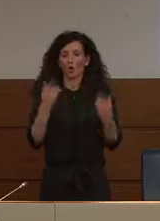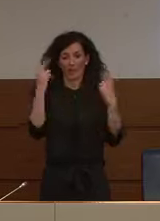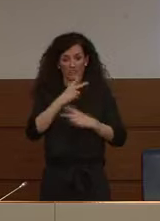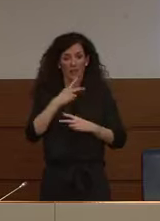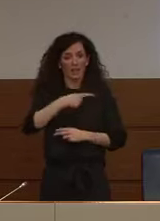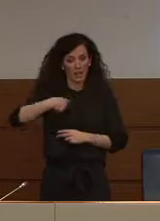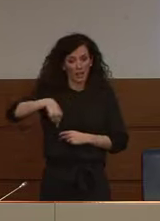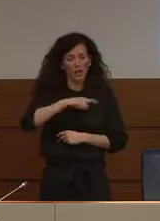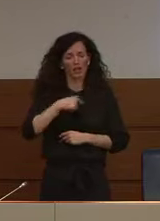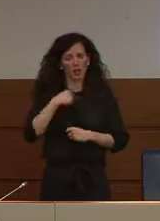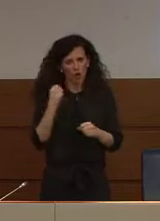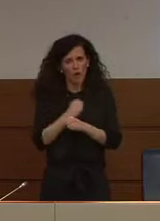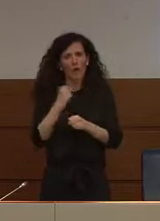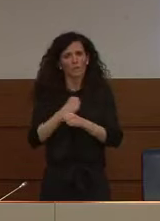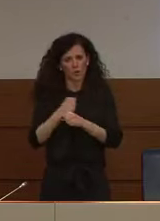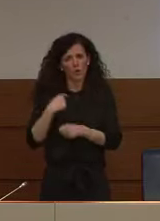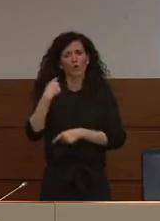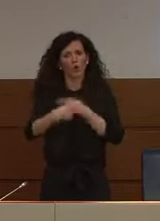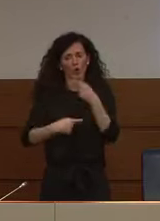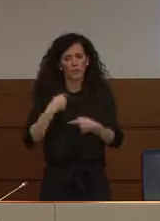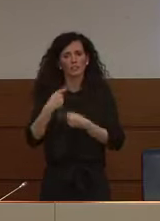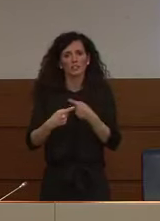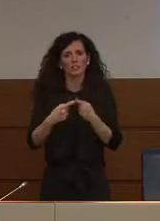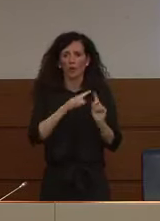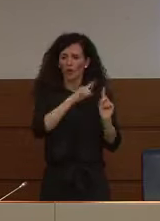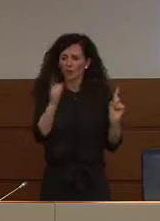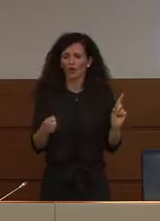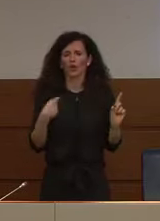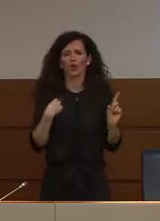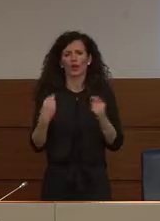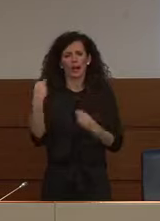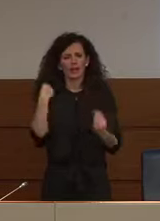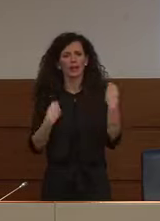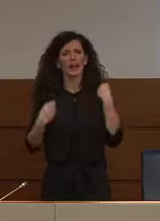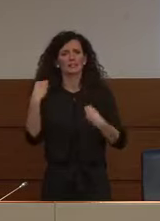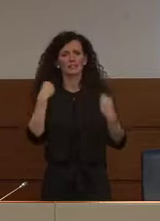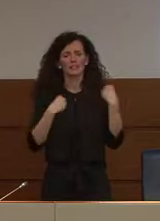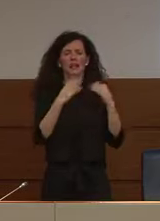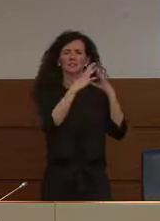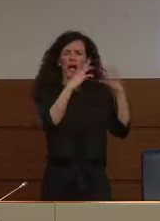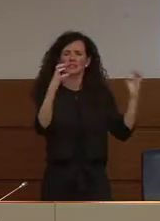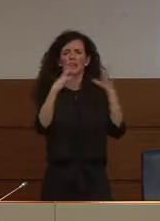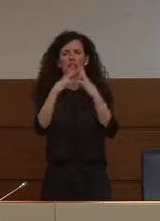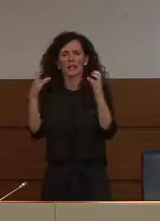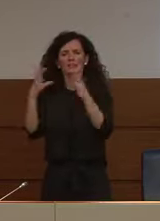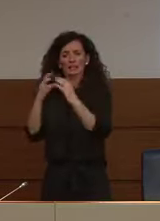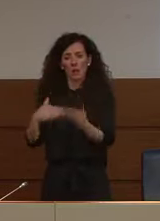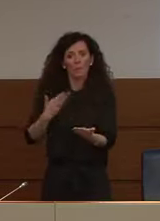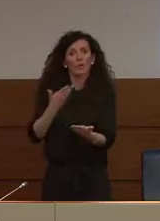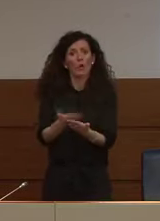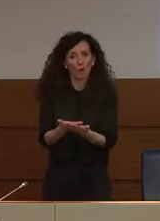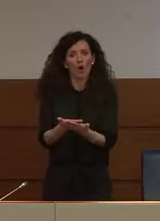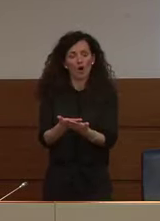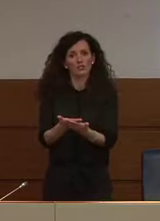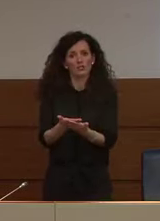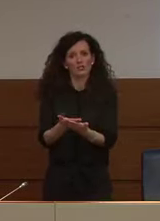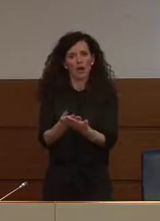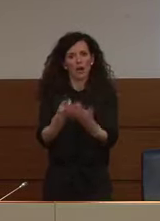tantissime richieste di aziende che si propongono per